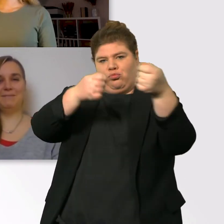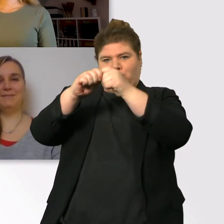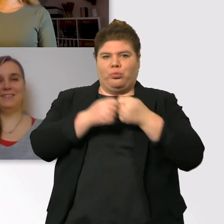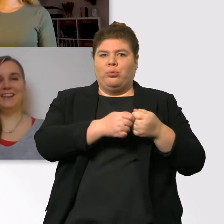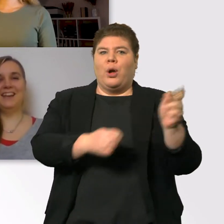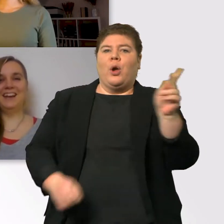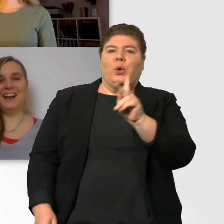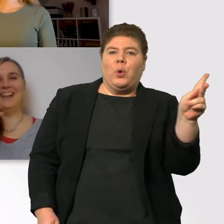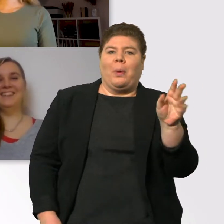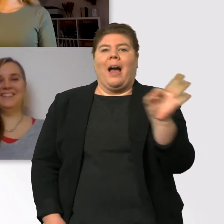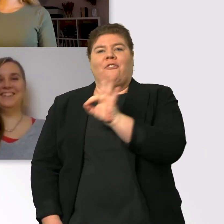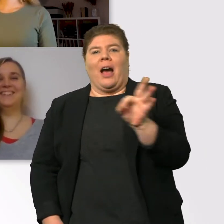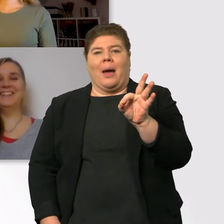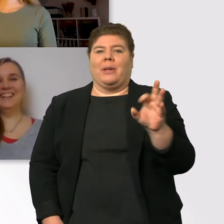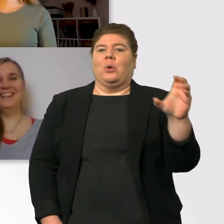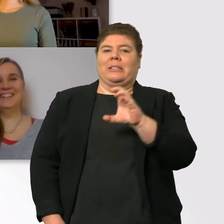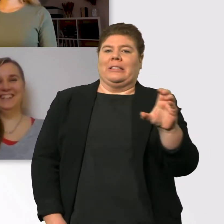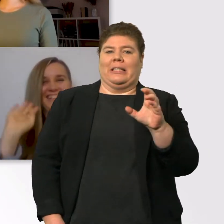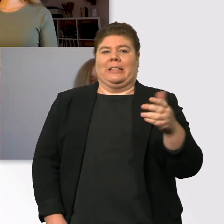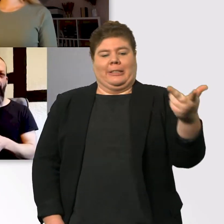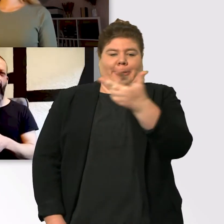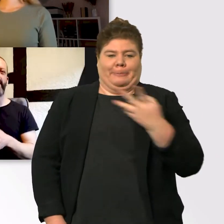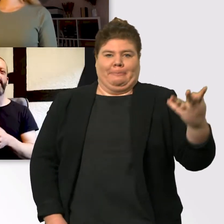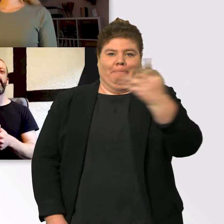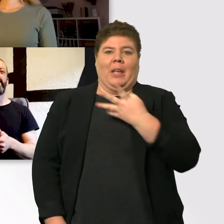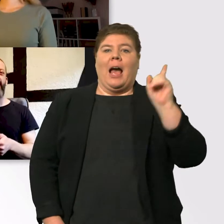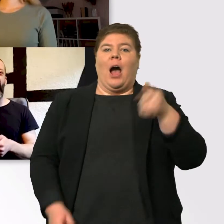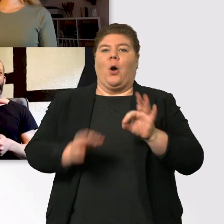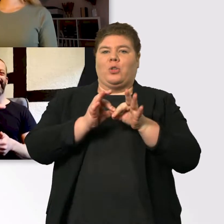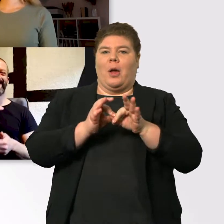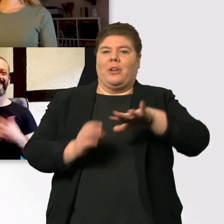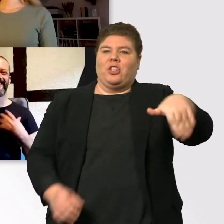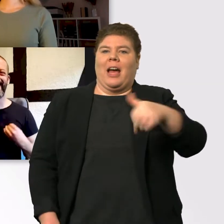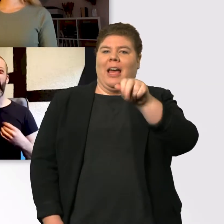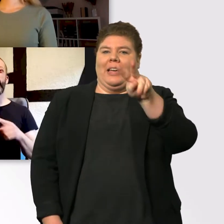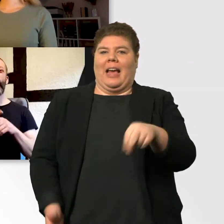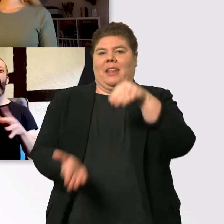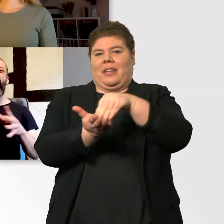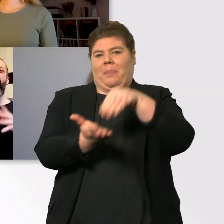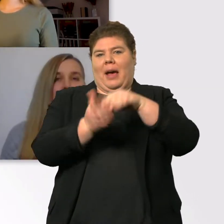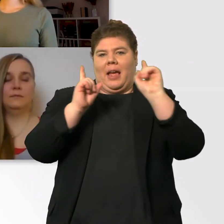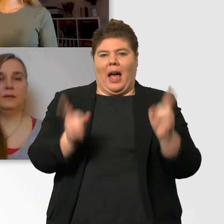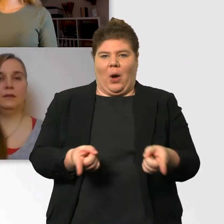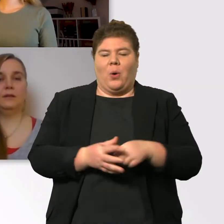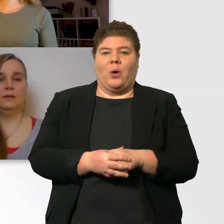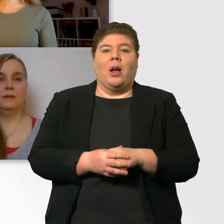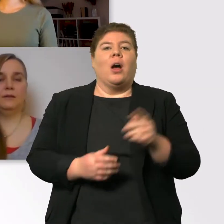Fabi und die Cindy und wir haben natürlich unseren tollen Bollermatcher, den Jan, mit dabei. Und die Kübra wird euch erzählen, was wir heute überhaupt vorhaben.